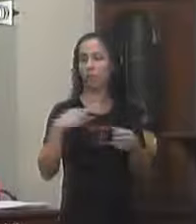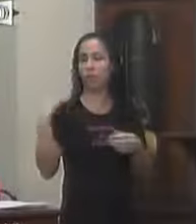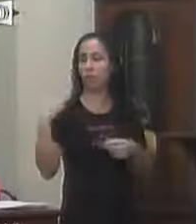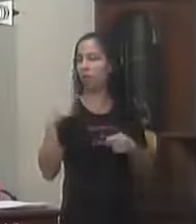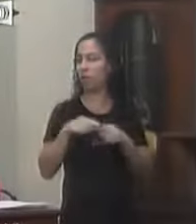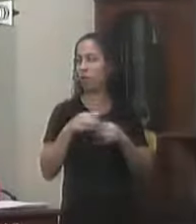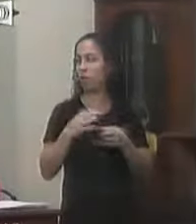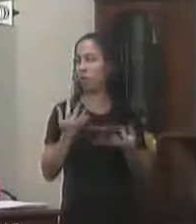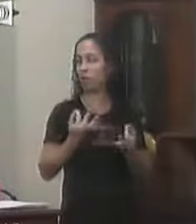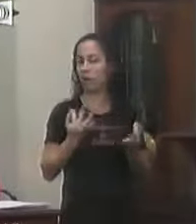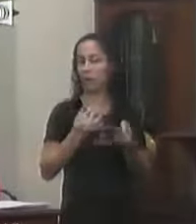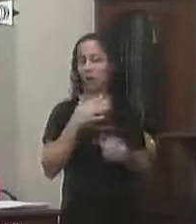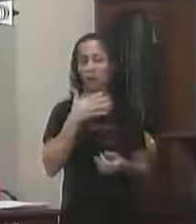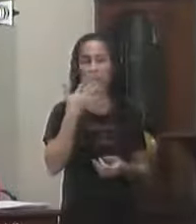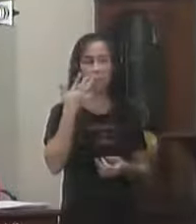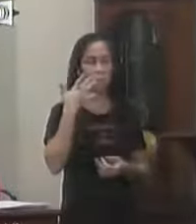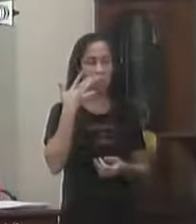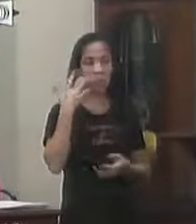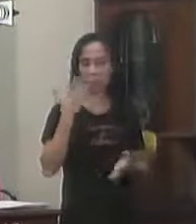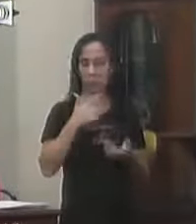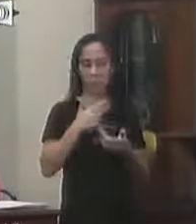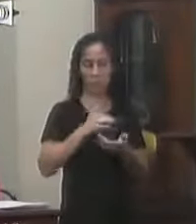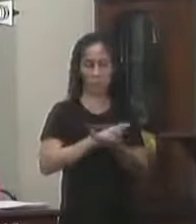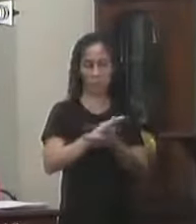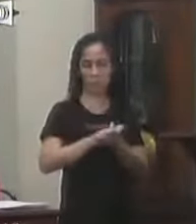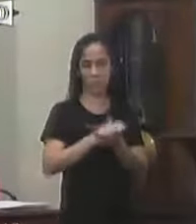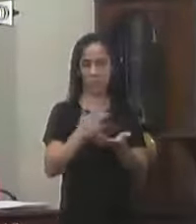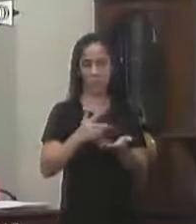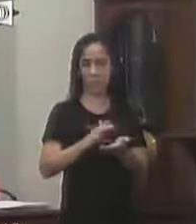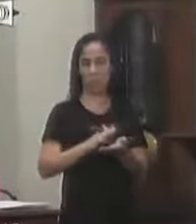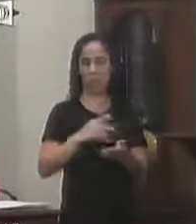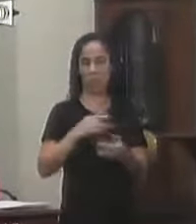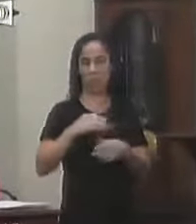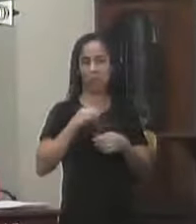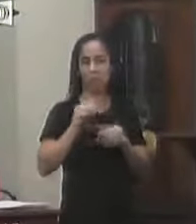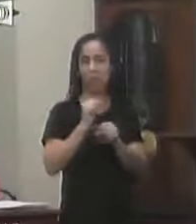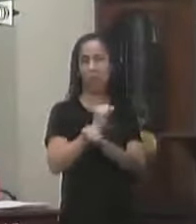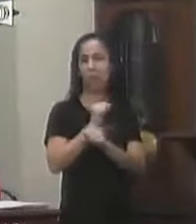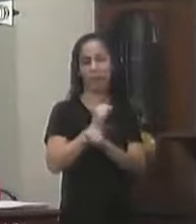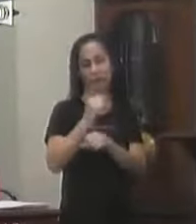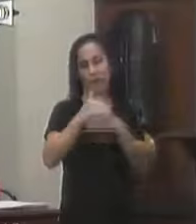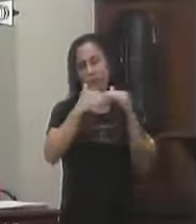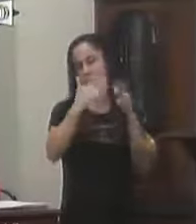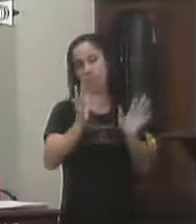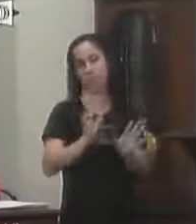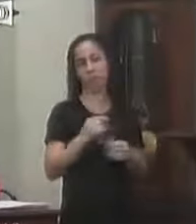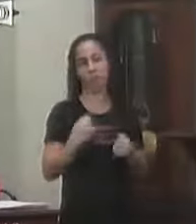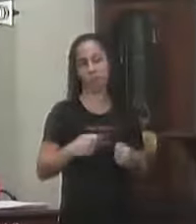Formalmente Materialmente Constitucional Legal e jurídico Não vendo obstáculo Para a continuidade Da tramitação